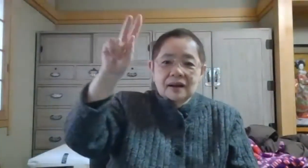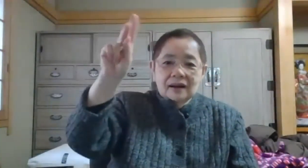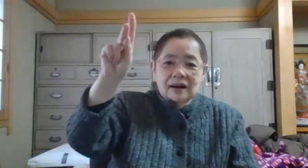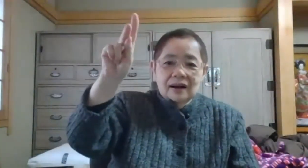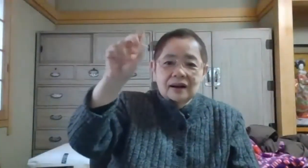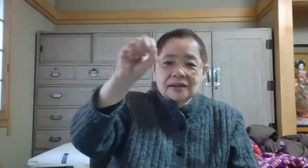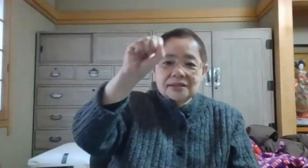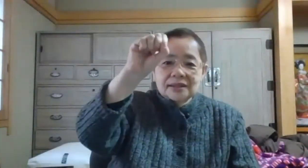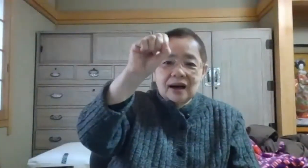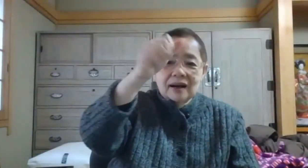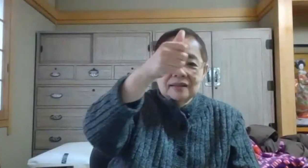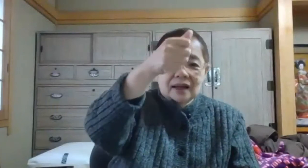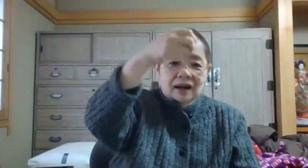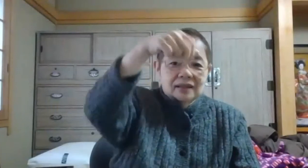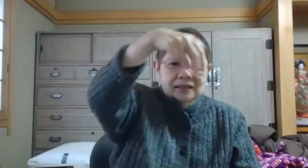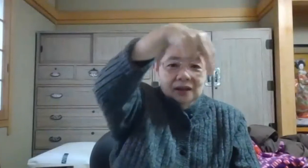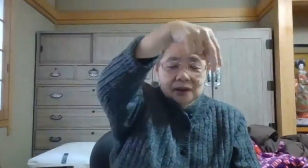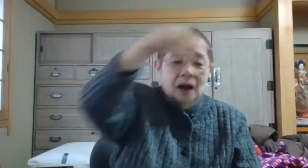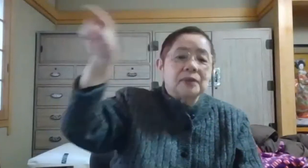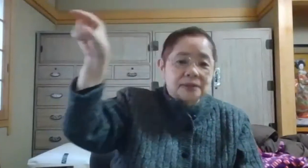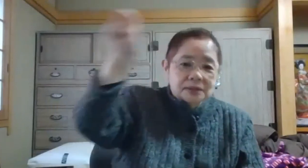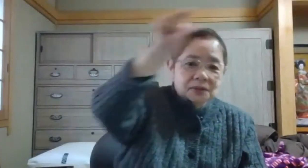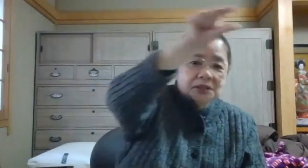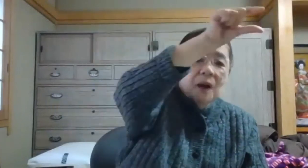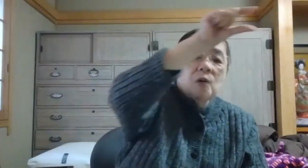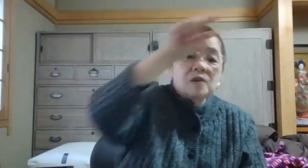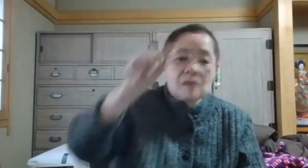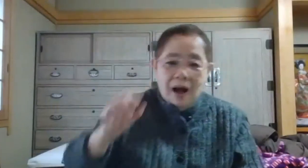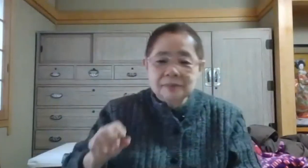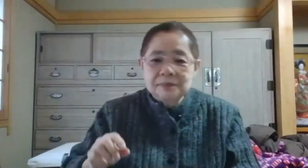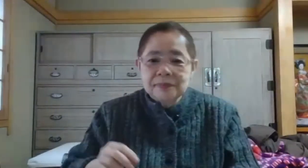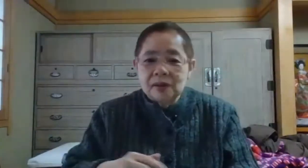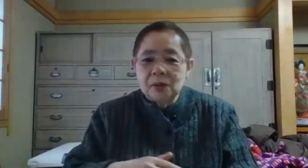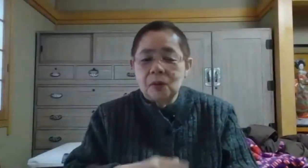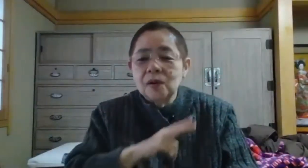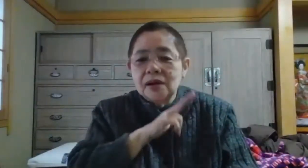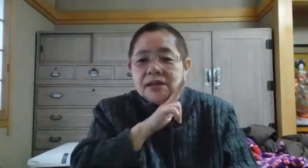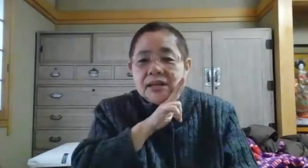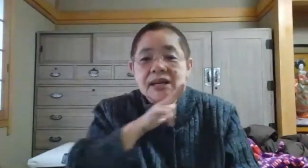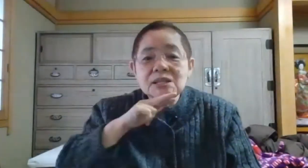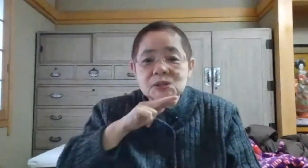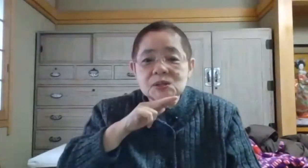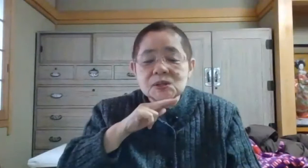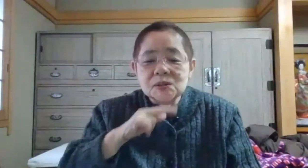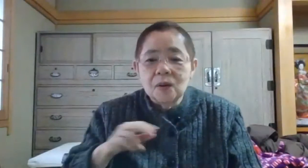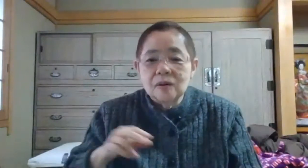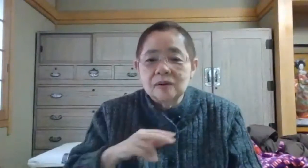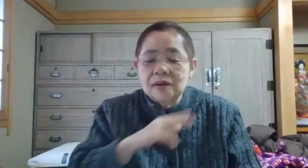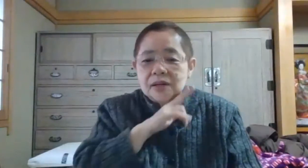かさだありますねその一番上はイギリスのイギリ